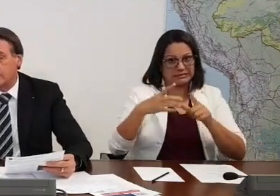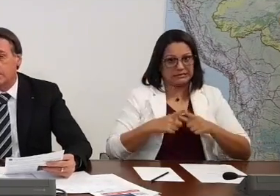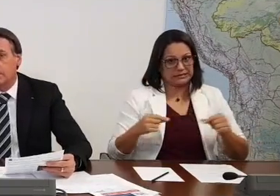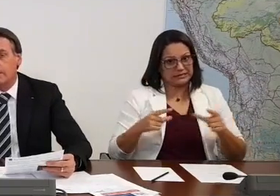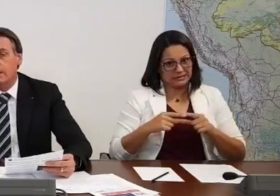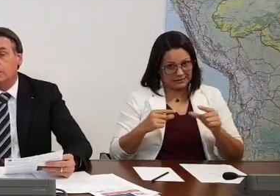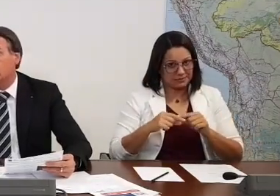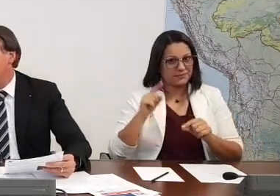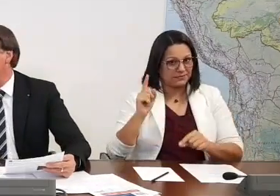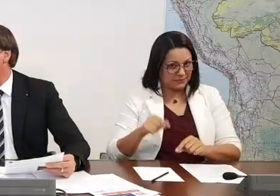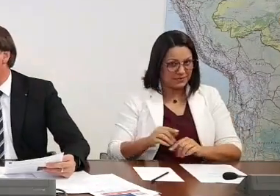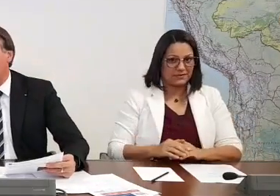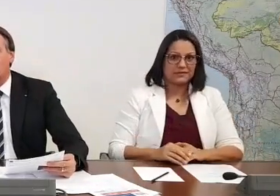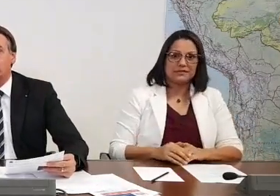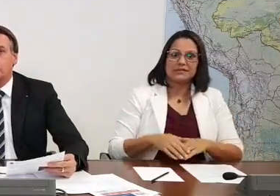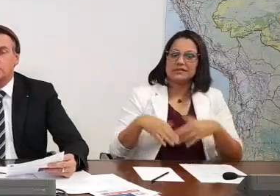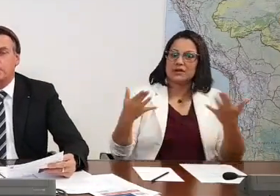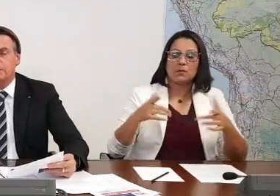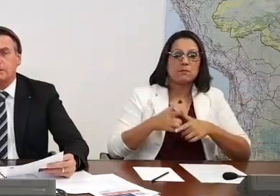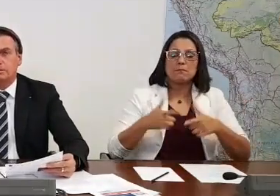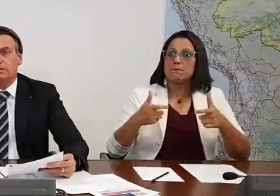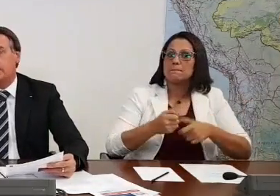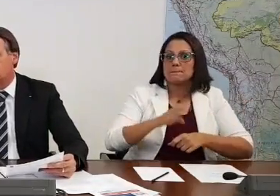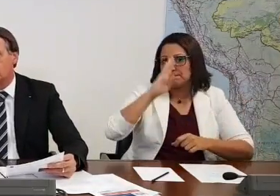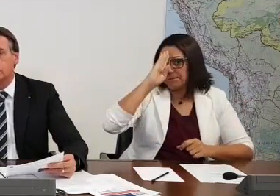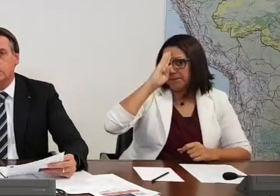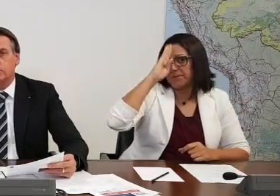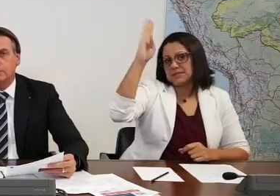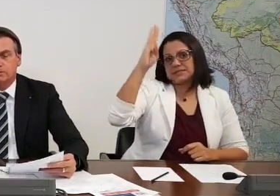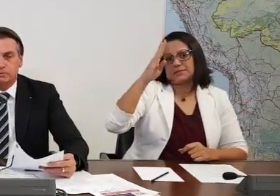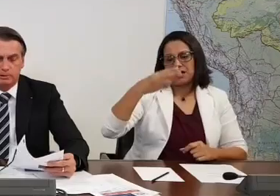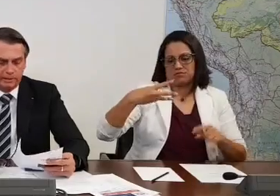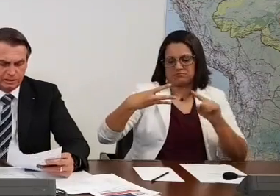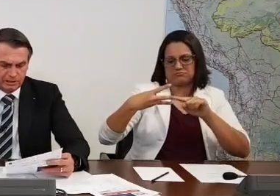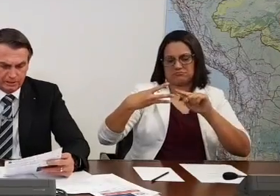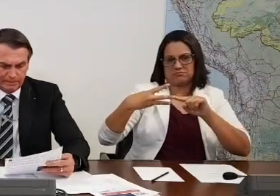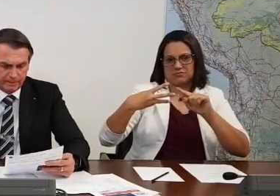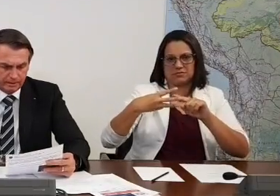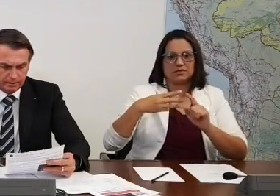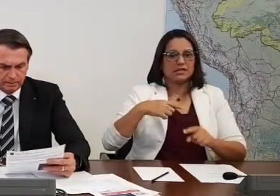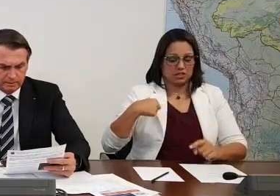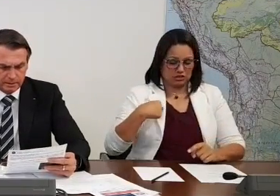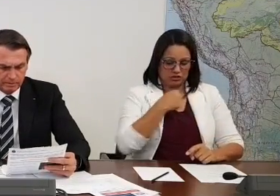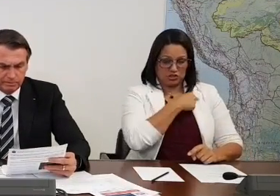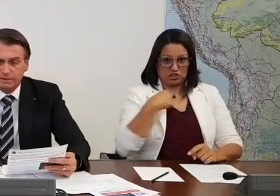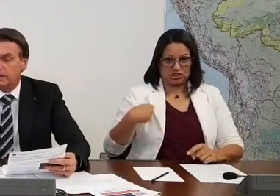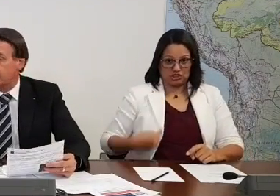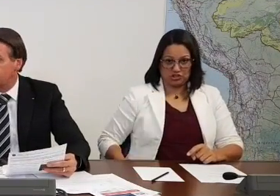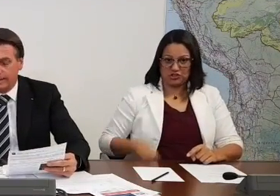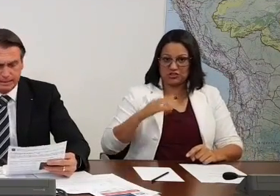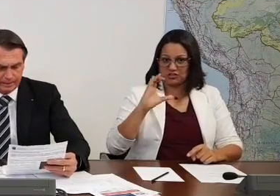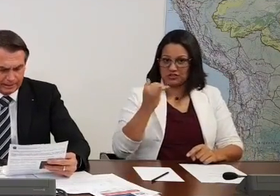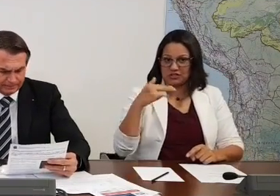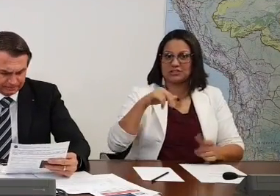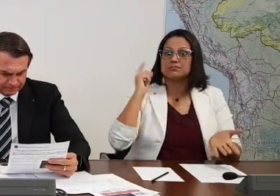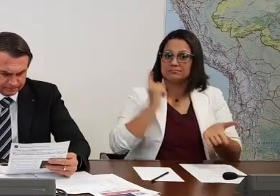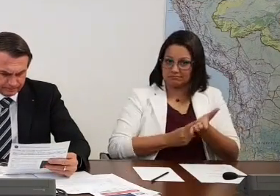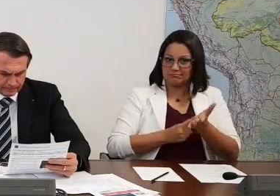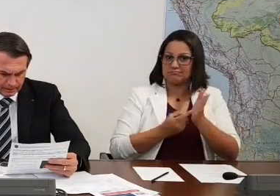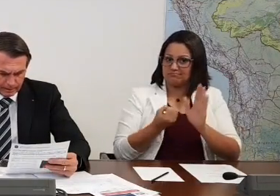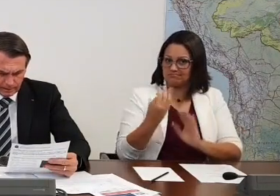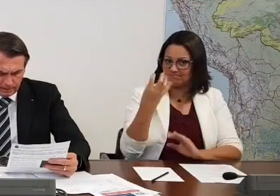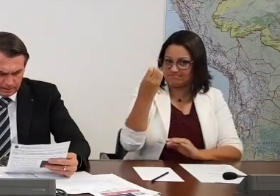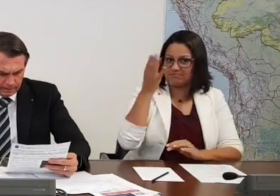Por coincidência ou não, o nosso maior parceiro comercial é a segunda economia do mundo, que é a China. Estamos com viagem marcada pra lá.